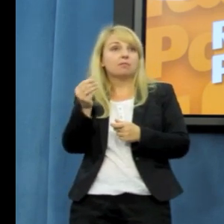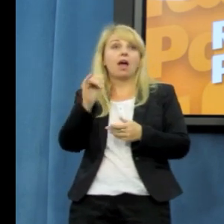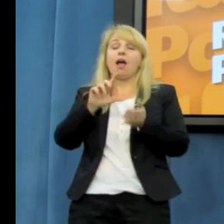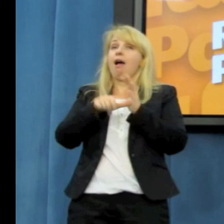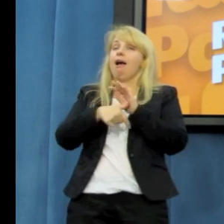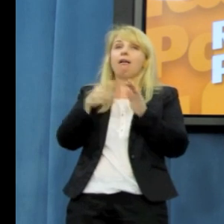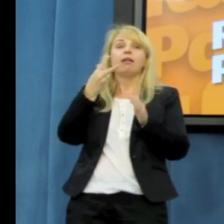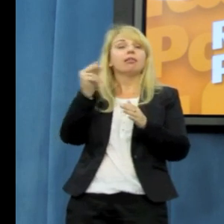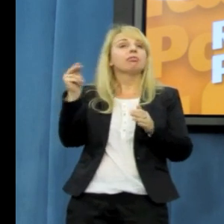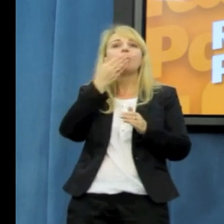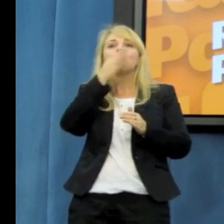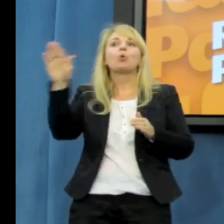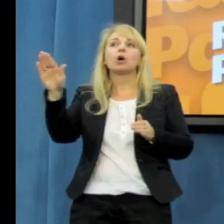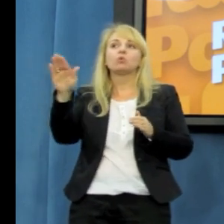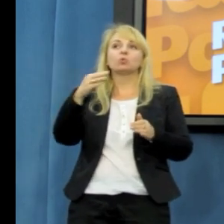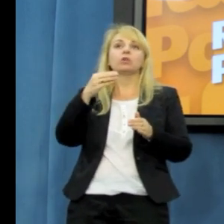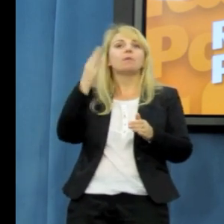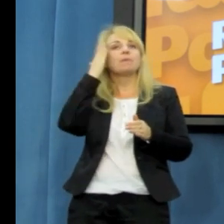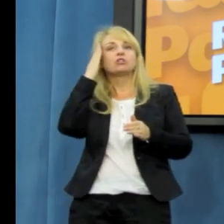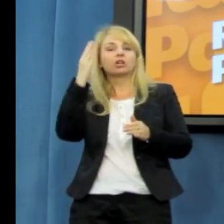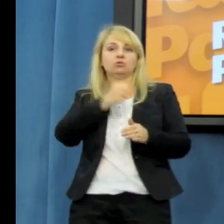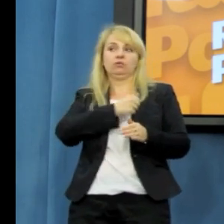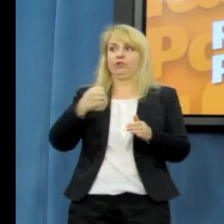nie ujawnia tych decyzji mieszkańcom.